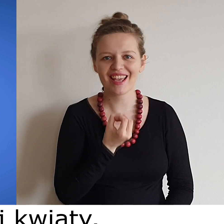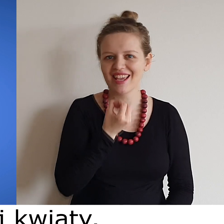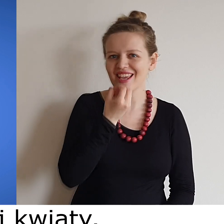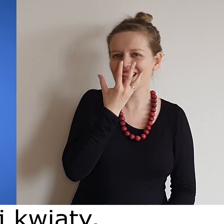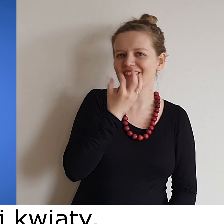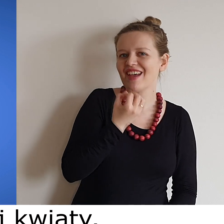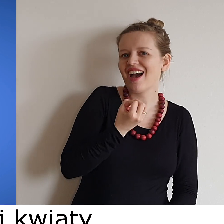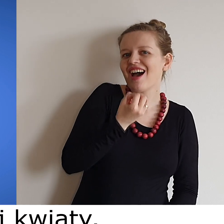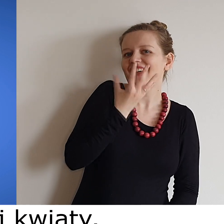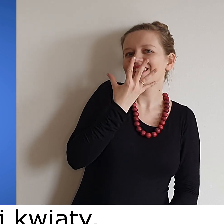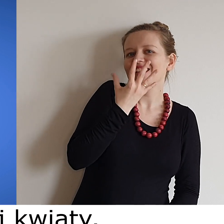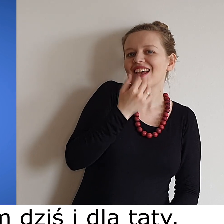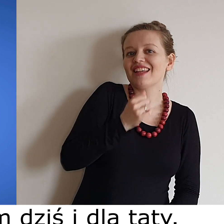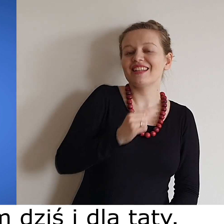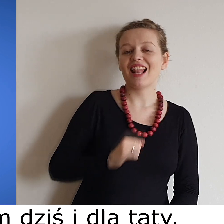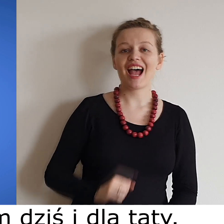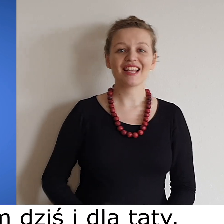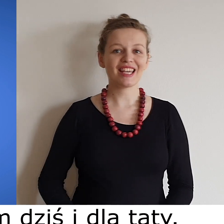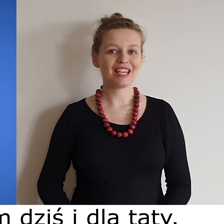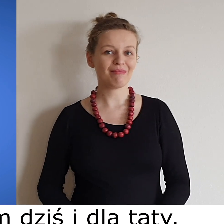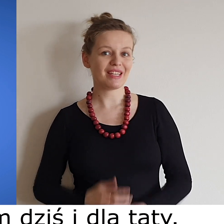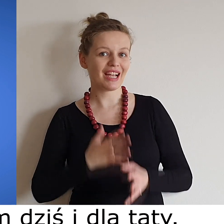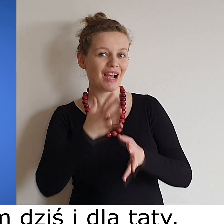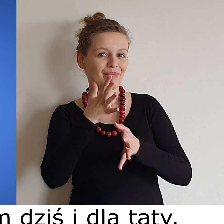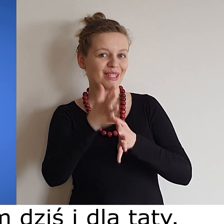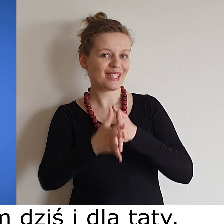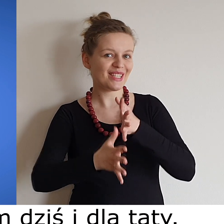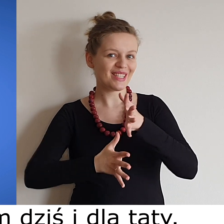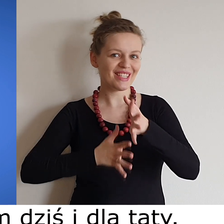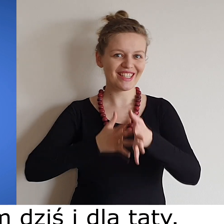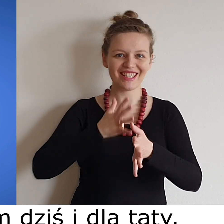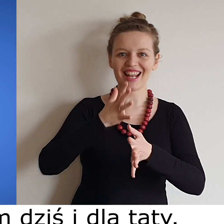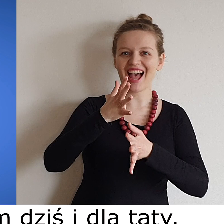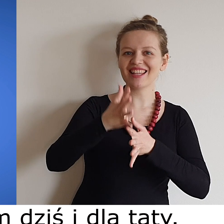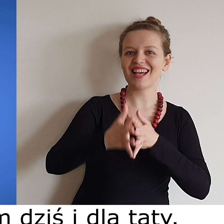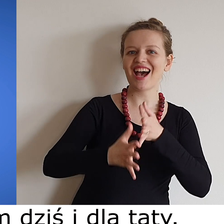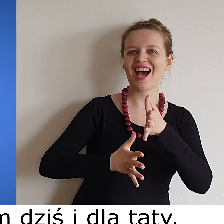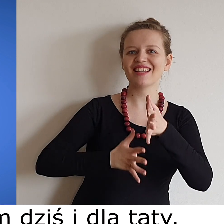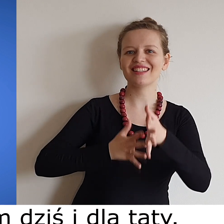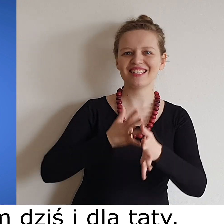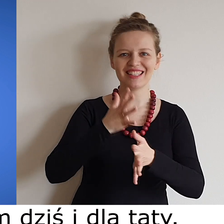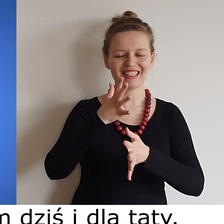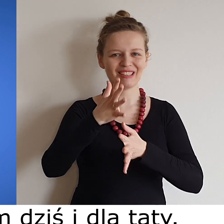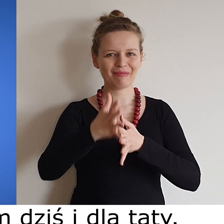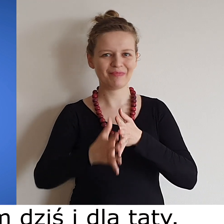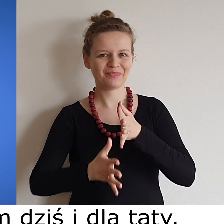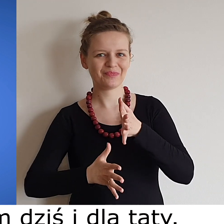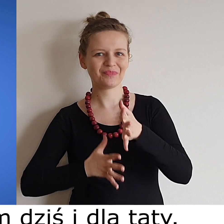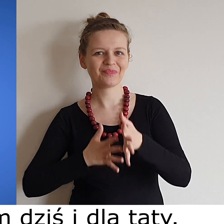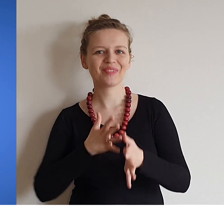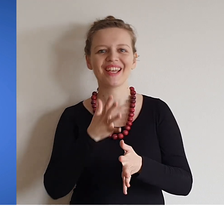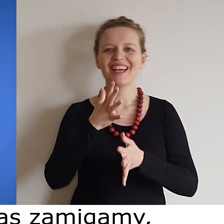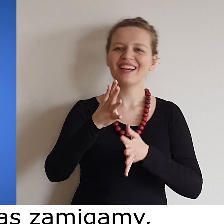niej kwiaty Dla niej migam dziś i dla taty